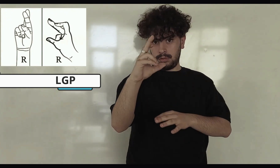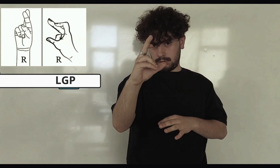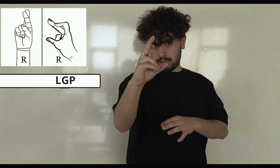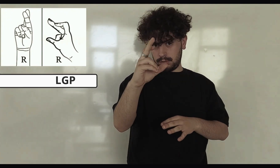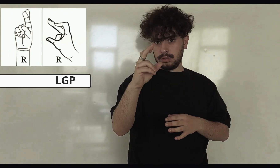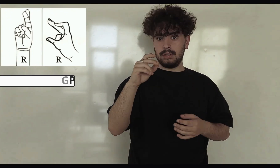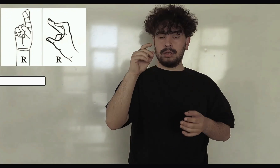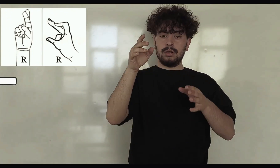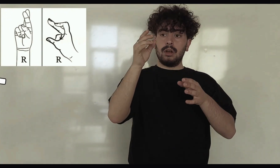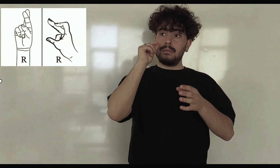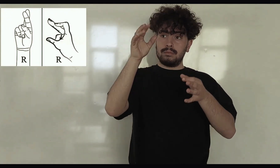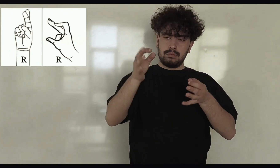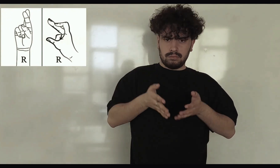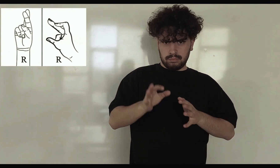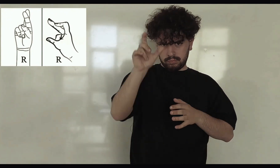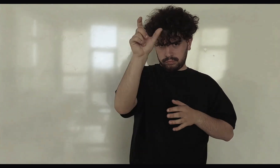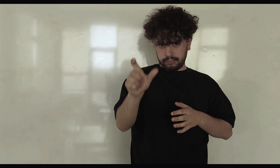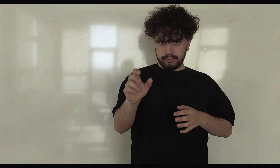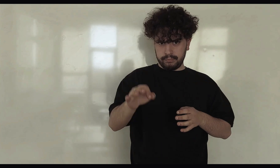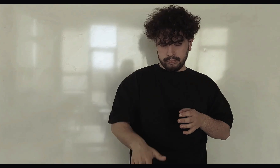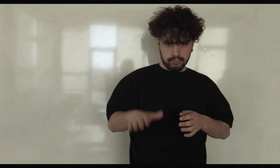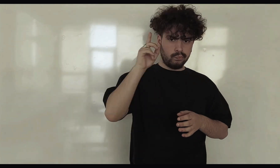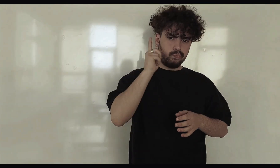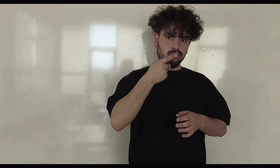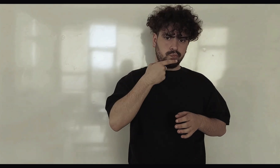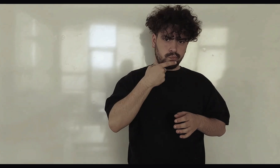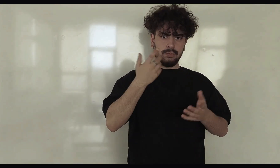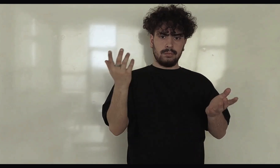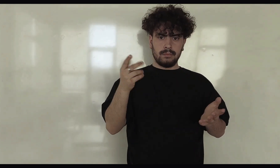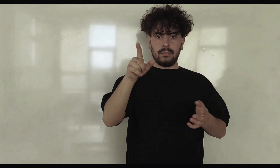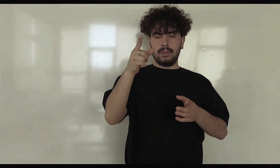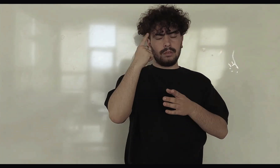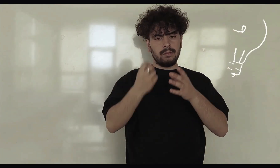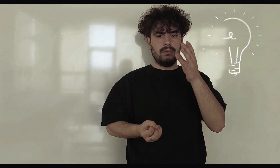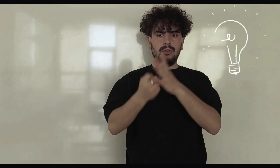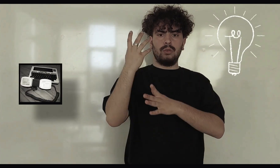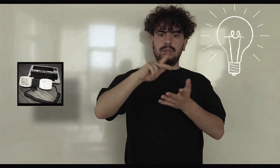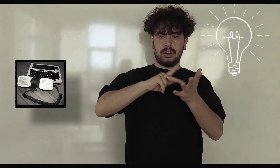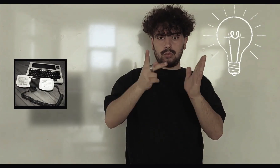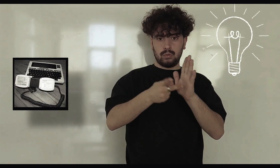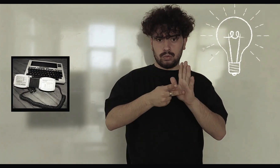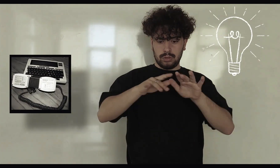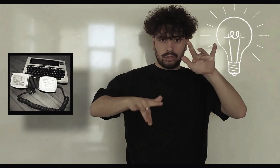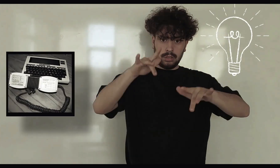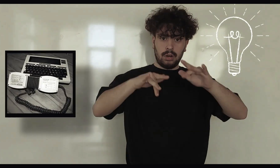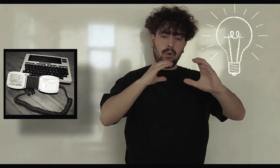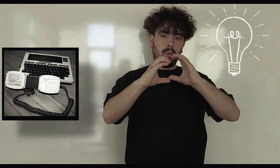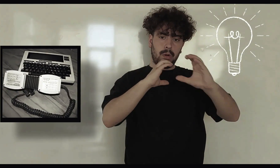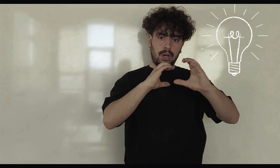Em língua gestual portuguesa fazemos assim. Este senhor nasceu surdo e foi o inventor de uma tecnologia